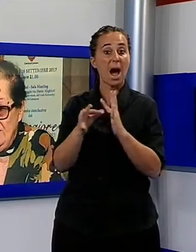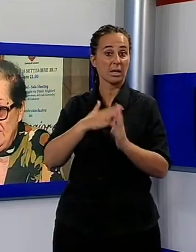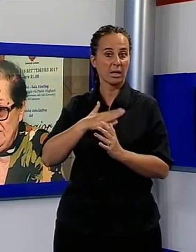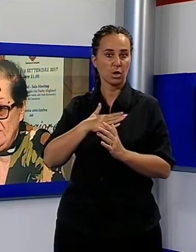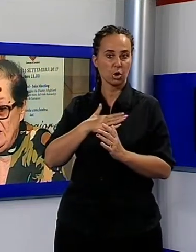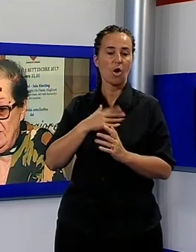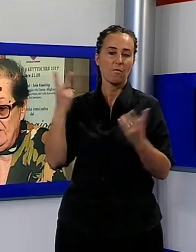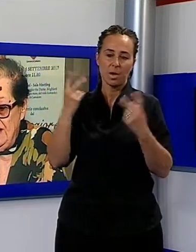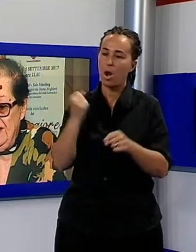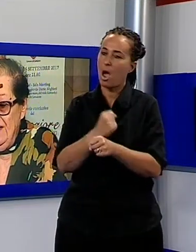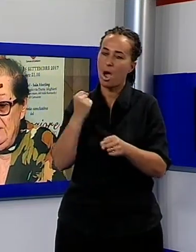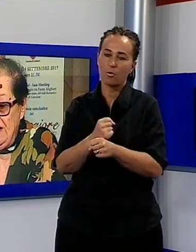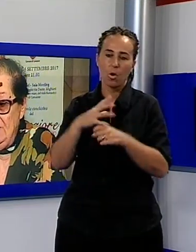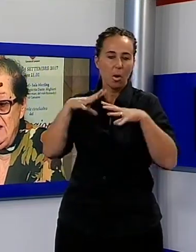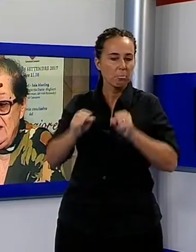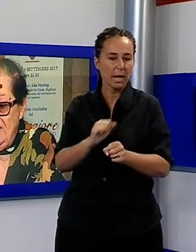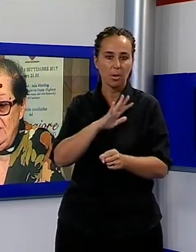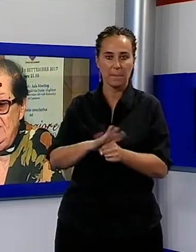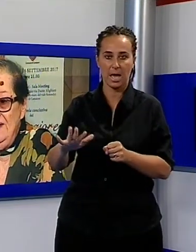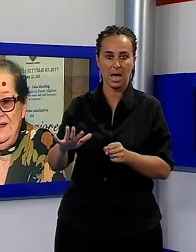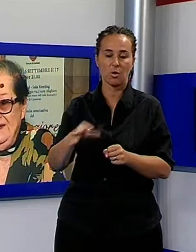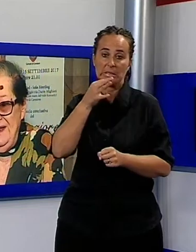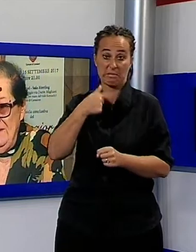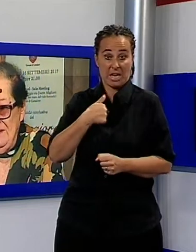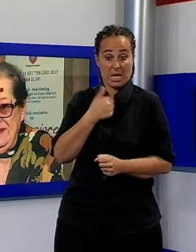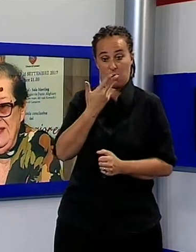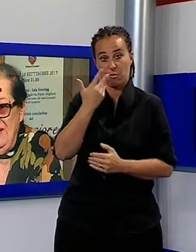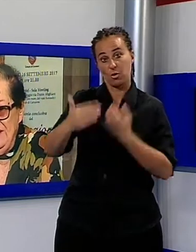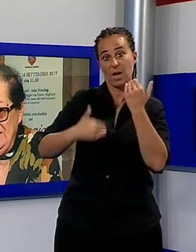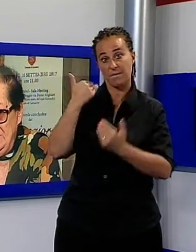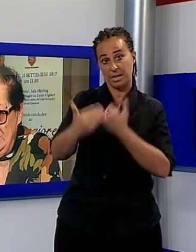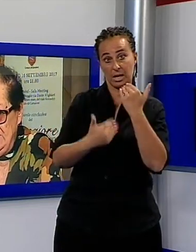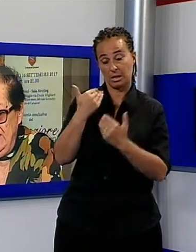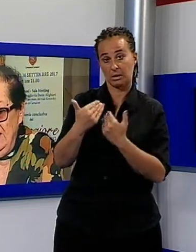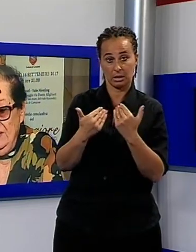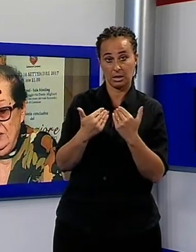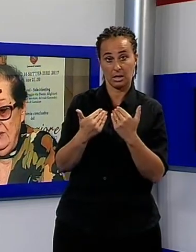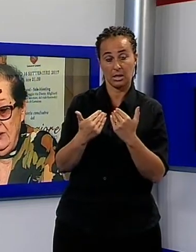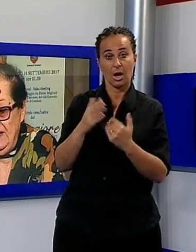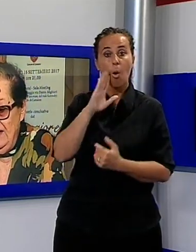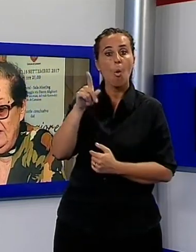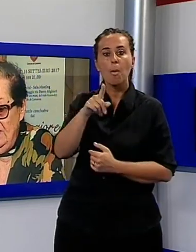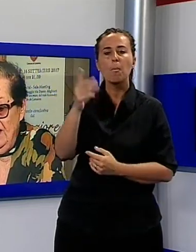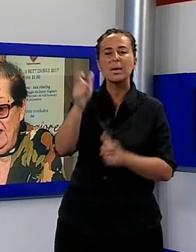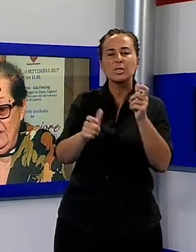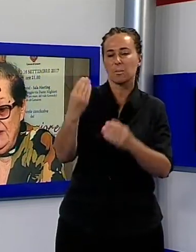Francesco Belluomini perché lui resta vivo nella vita di tutti, tutti me lo chiedono e quasi